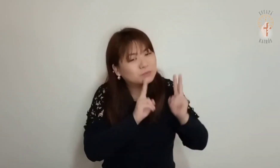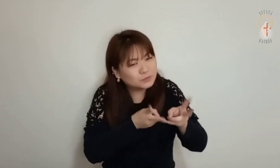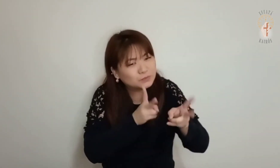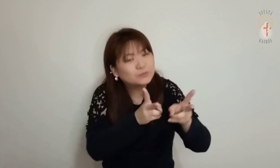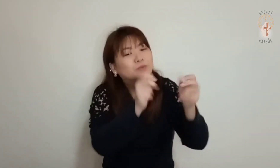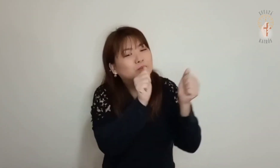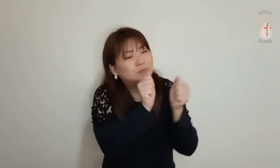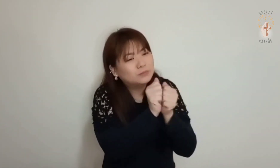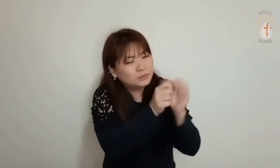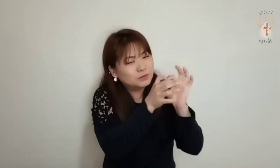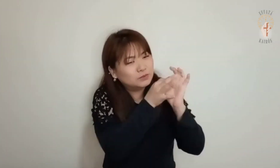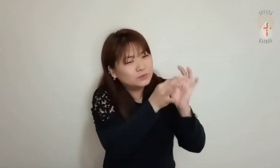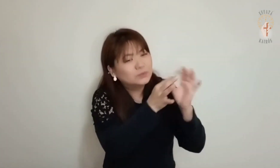viveremos